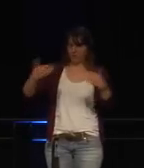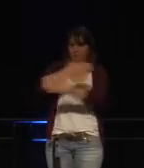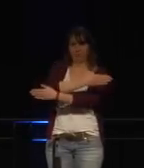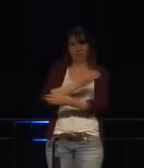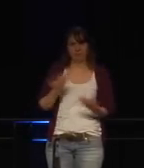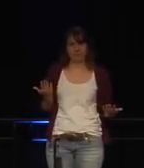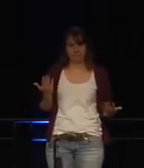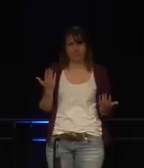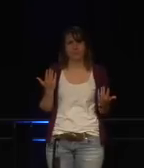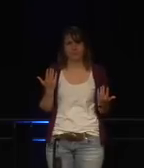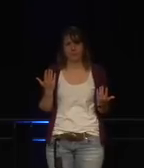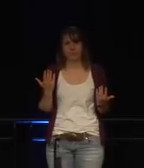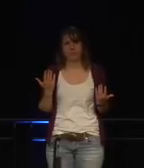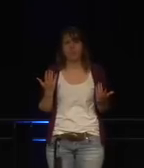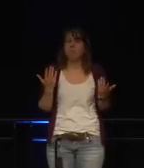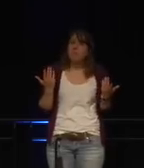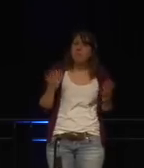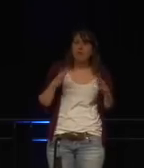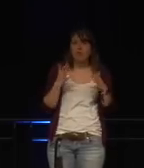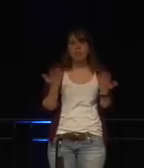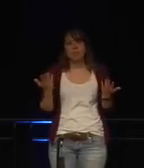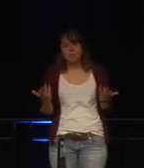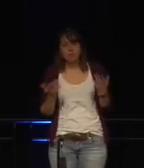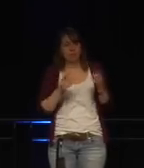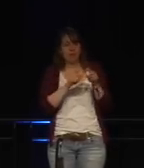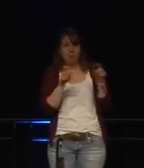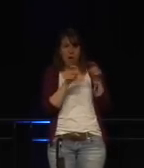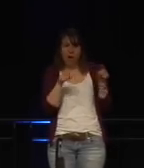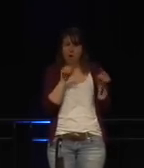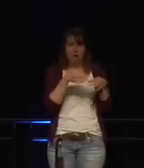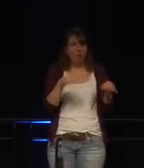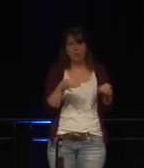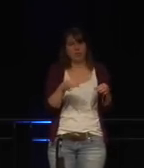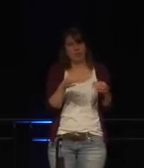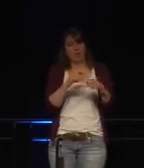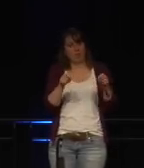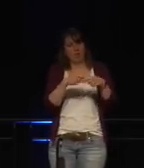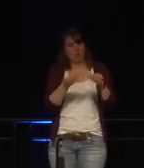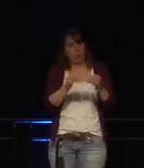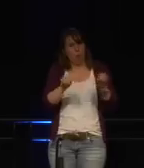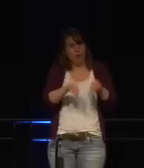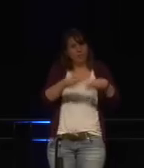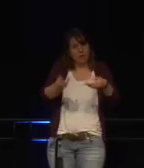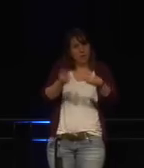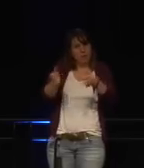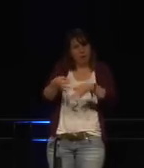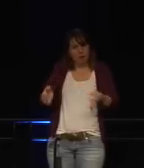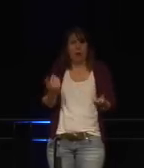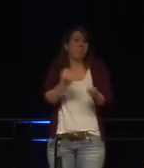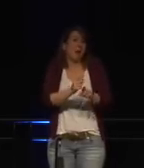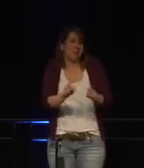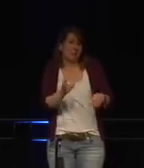müssen überhaupt keine Informationen über Sicherheit und Datensicherheit und